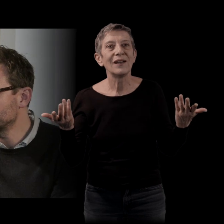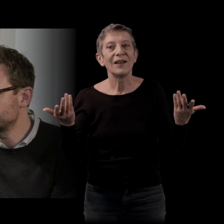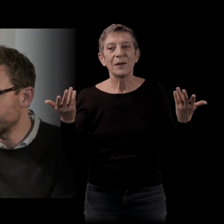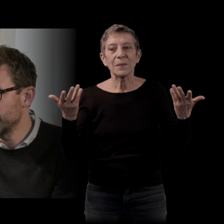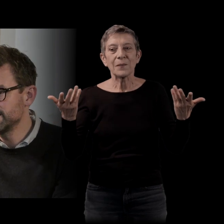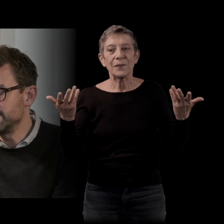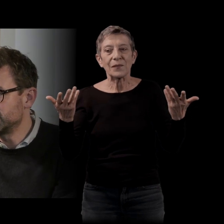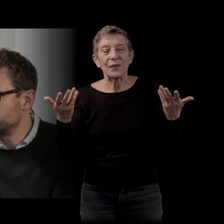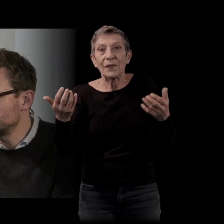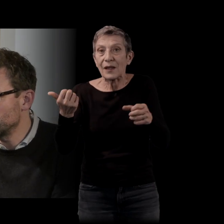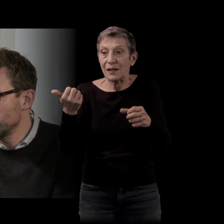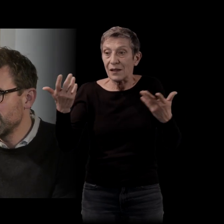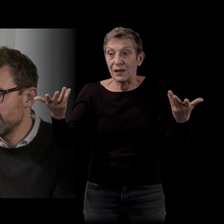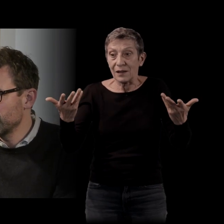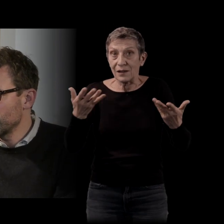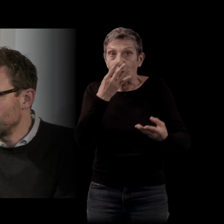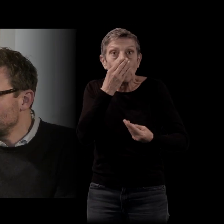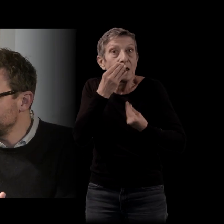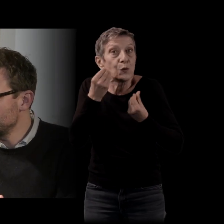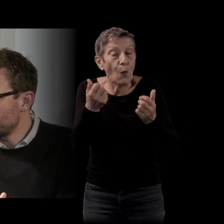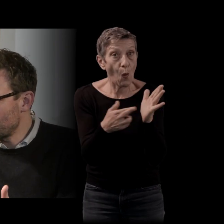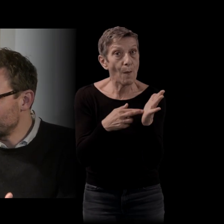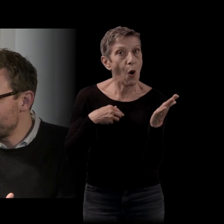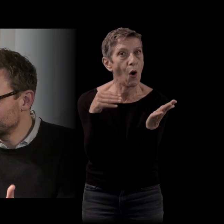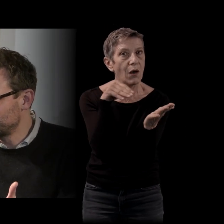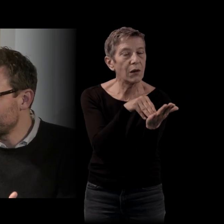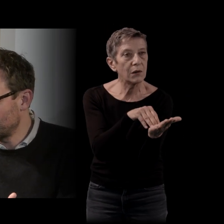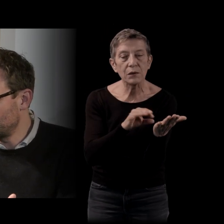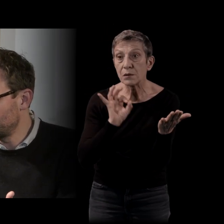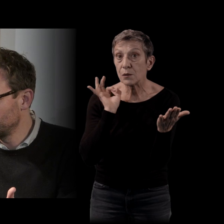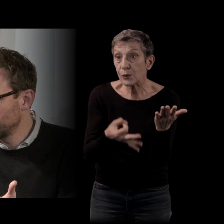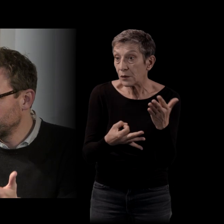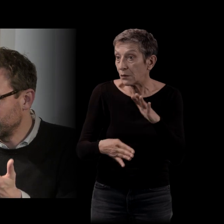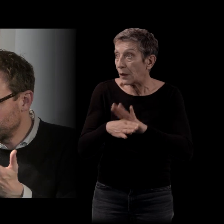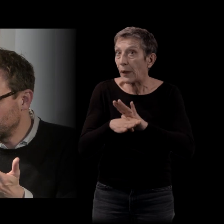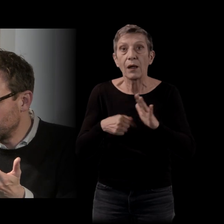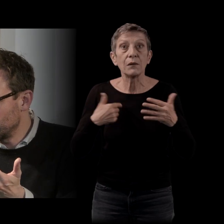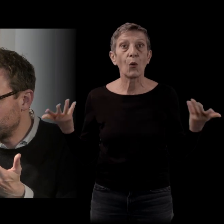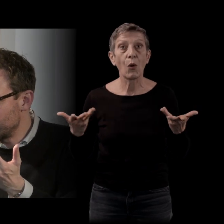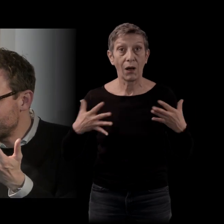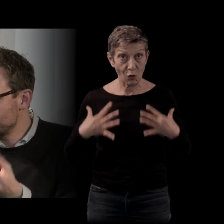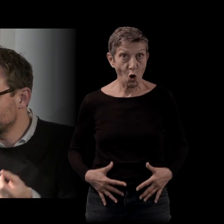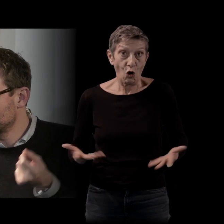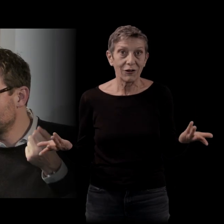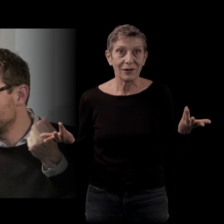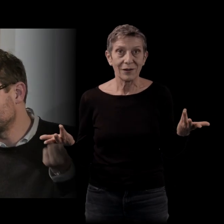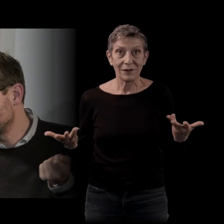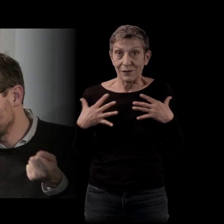j'essaie, c'est des choses... Moi aussi, au départ, je ne suis qu'un corps. Et la manière dont je nourris les sensations des